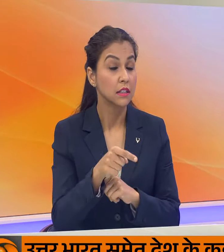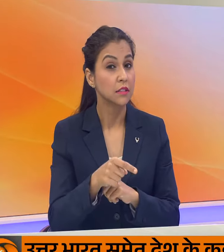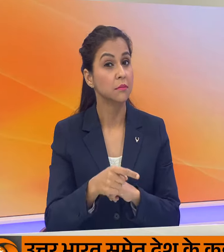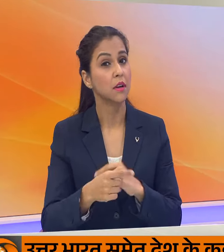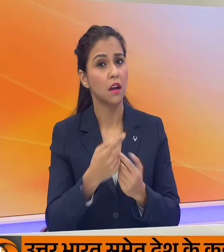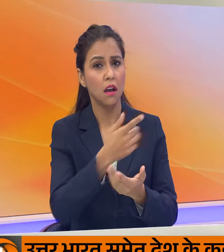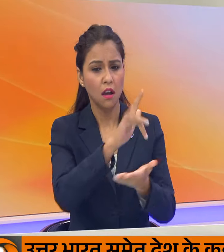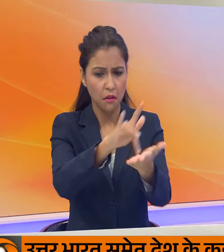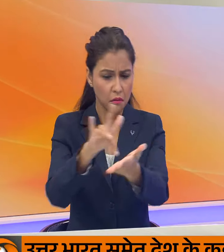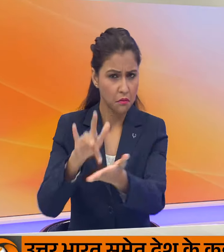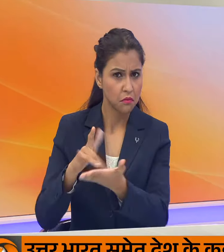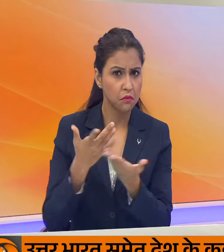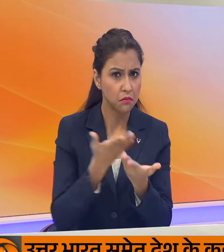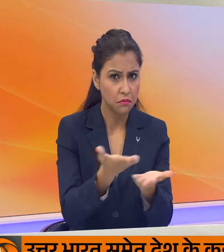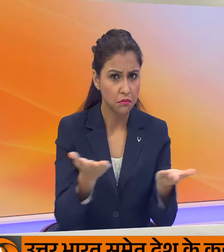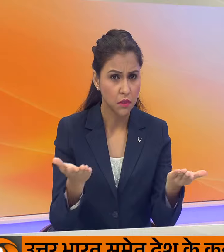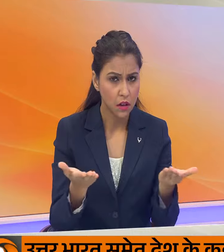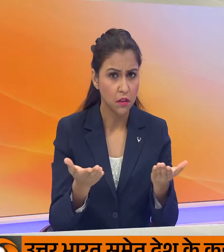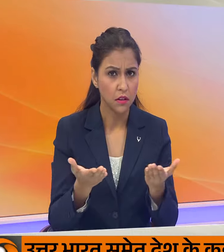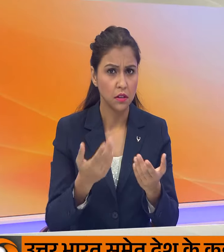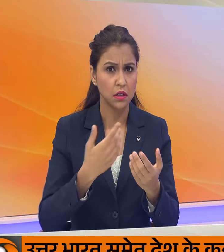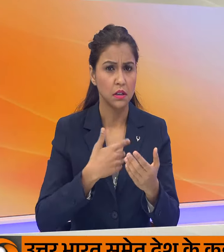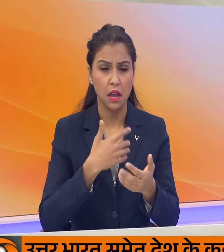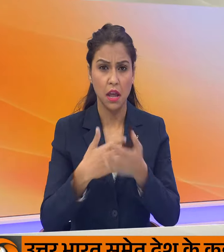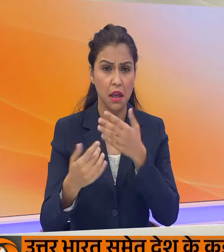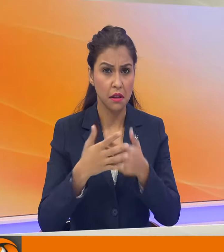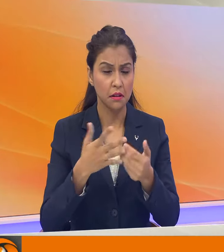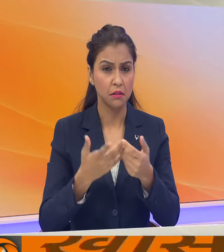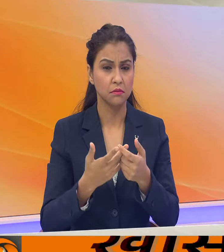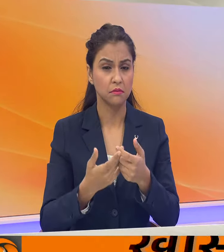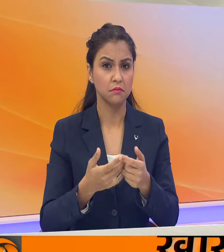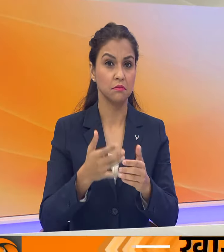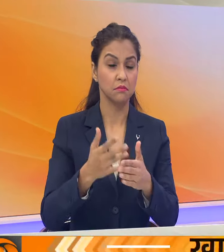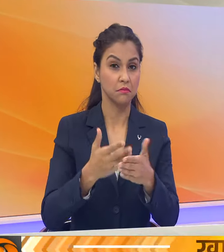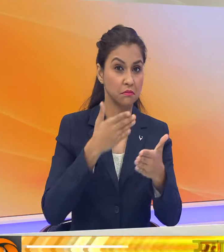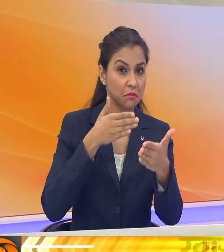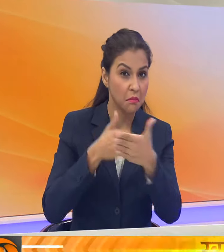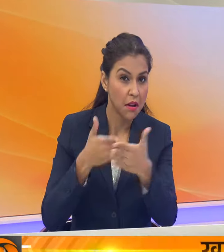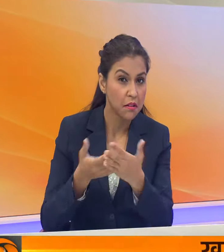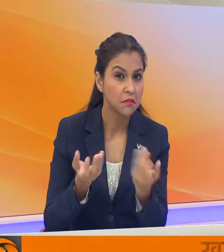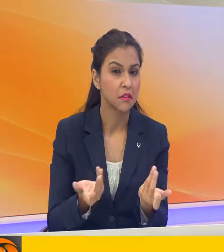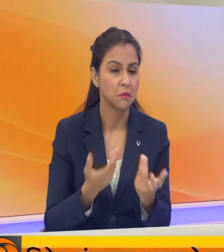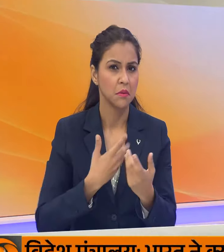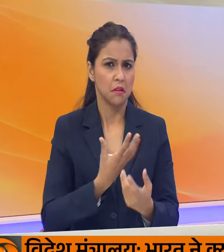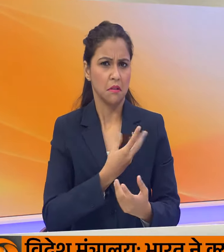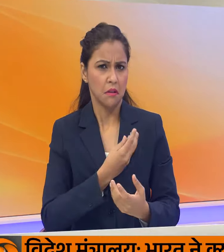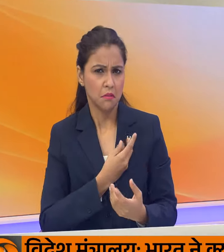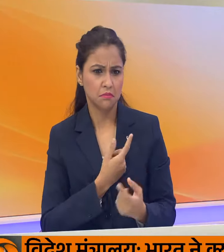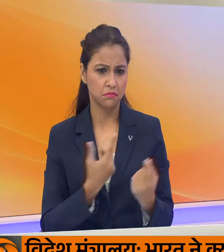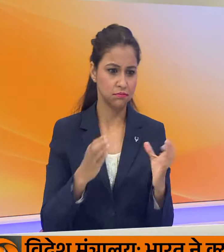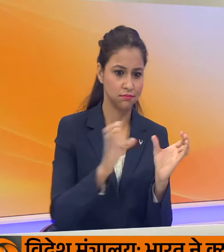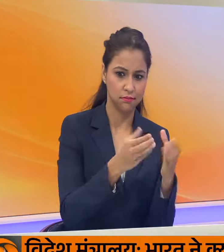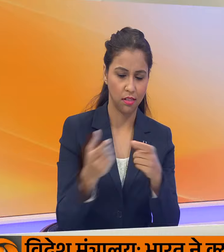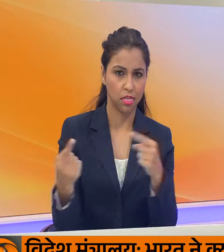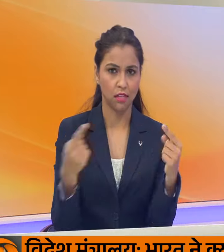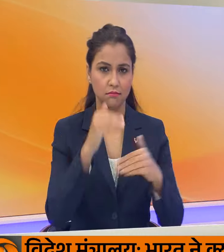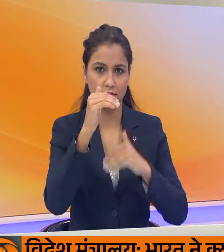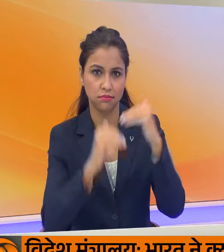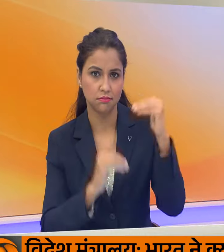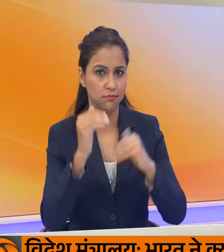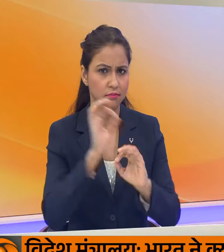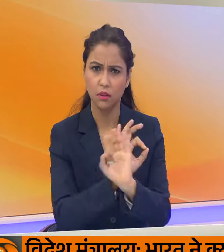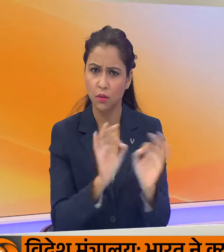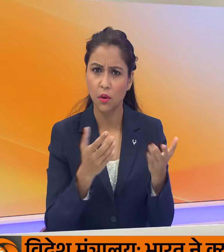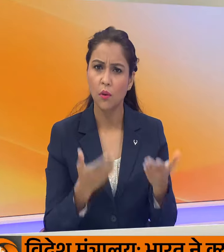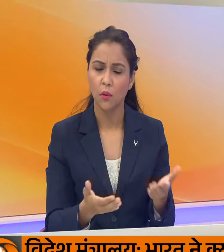जगह पर हमें बिना किसी अवरोध के बिना किसी भै और पक्षपात के हम लोगों के यहां पर